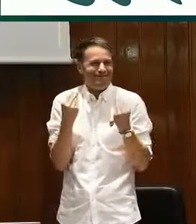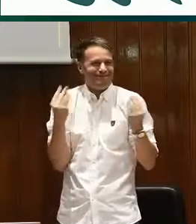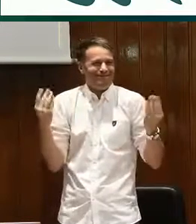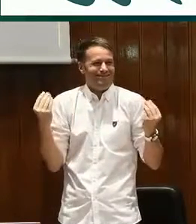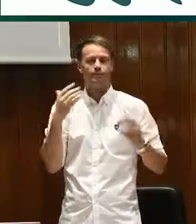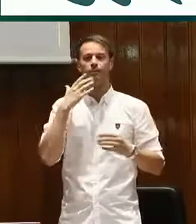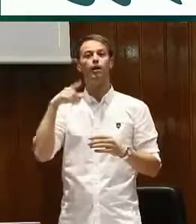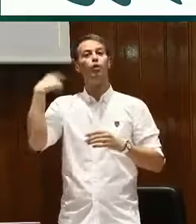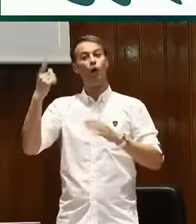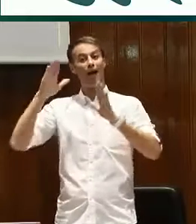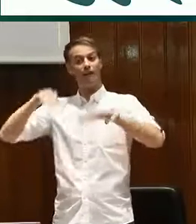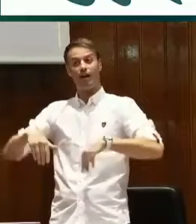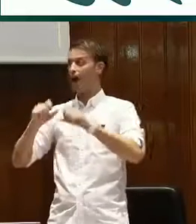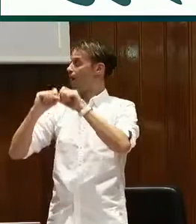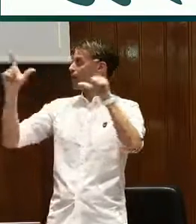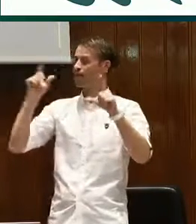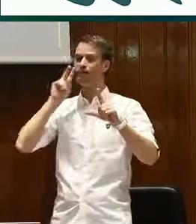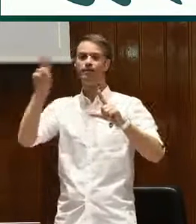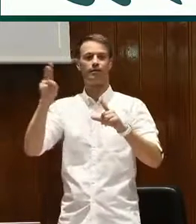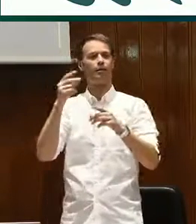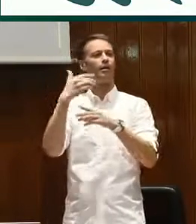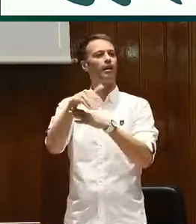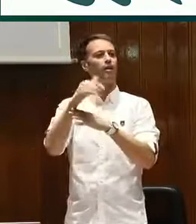Es un trabajo en el que tenemos un montón de materiales.